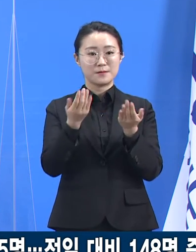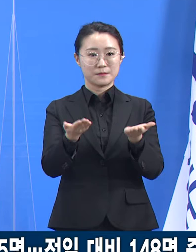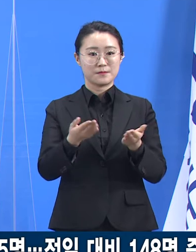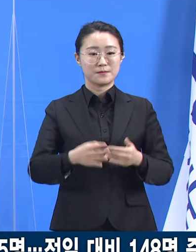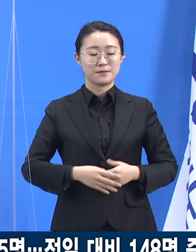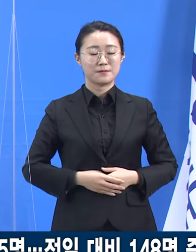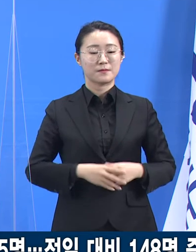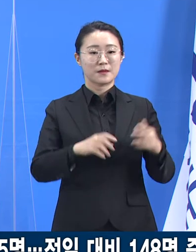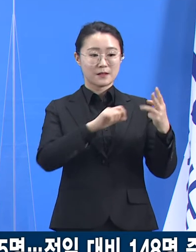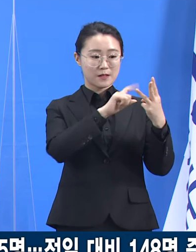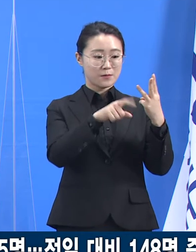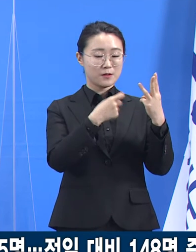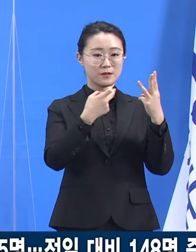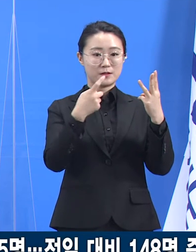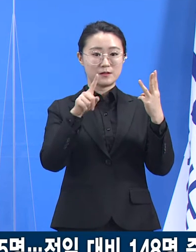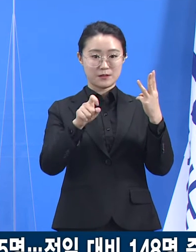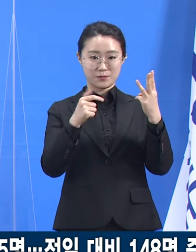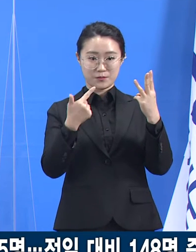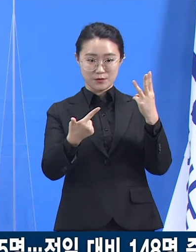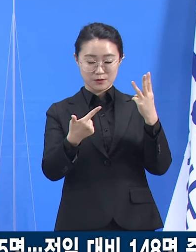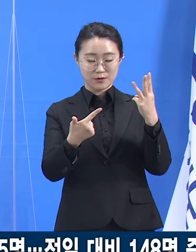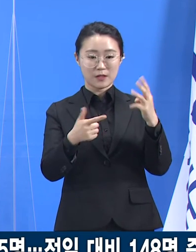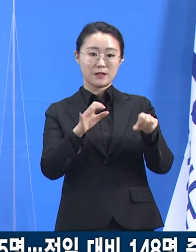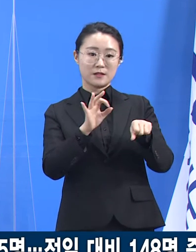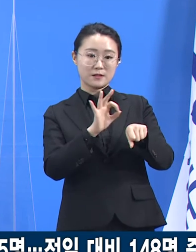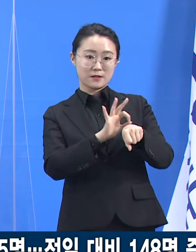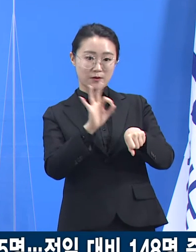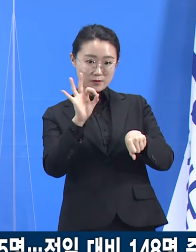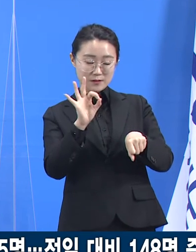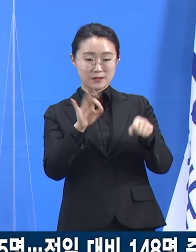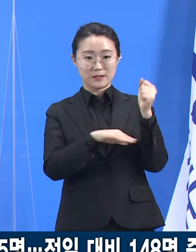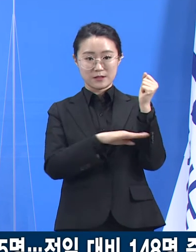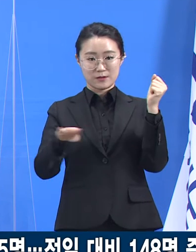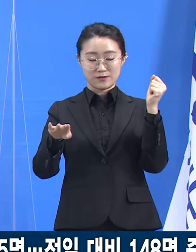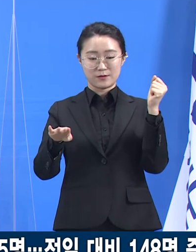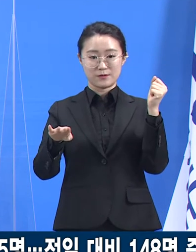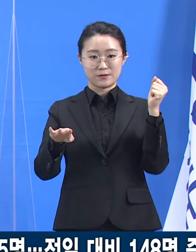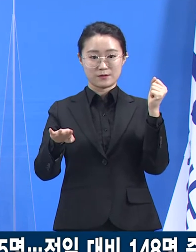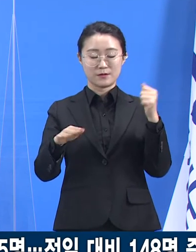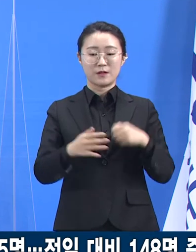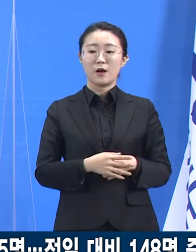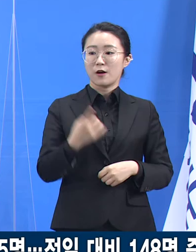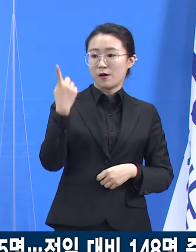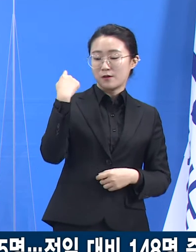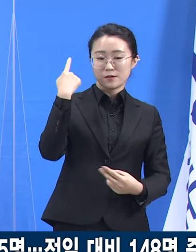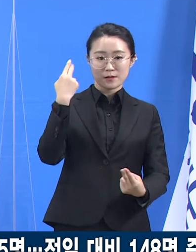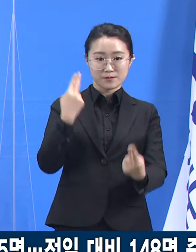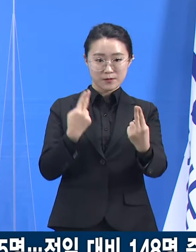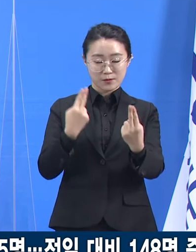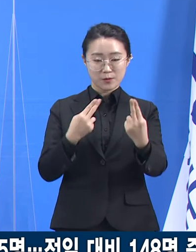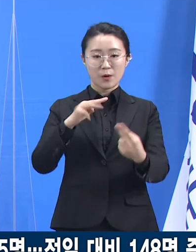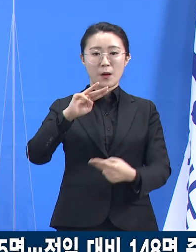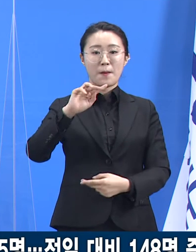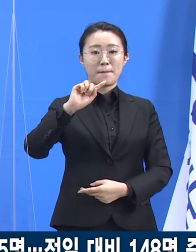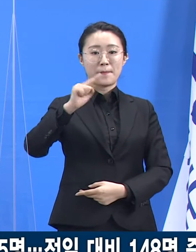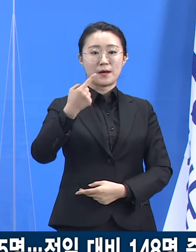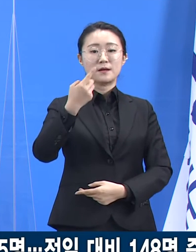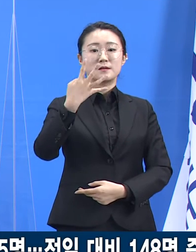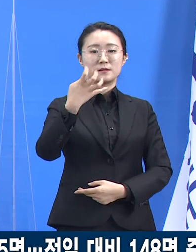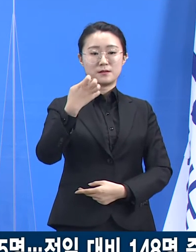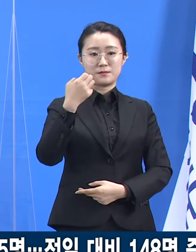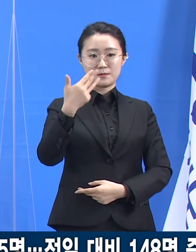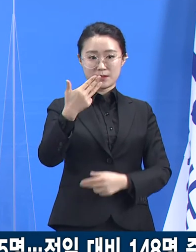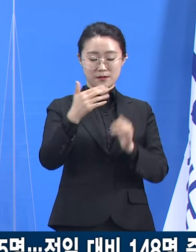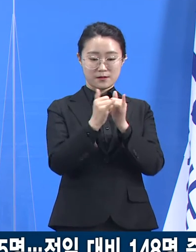3월 16일 0시 기준 경기도의 확진자 수는 전일 오전 0시 대비 148명이 증가한